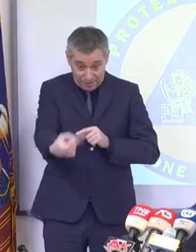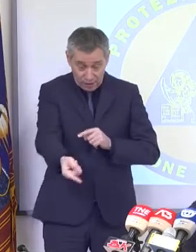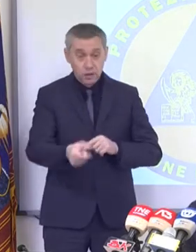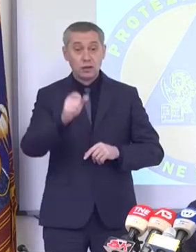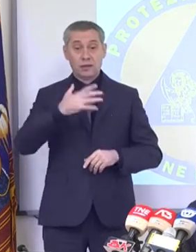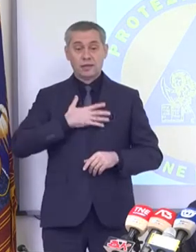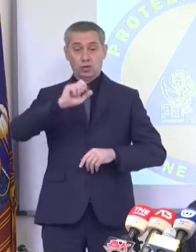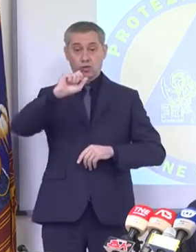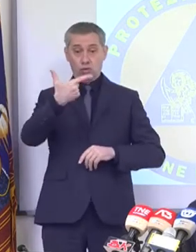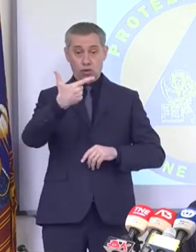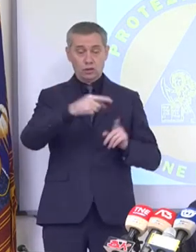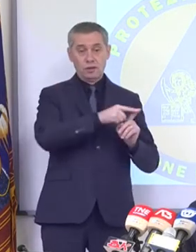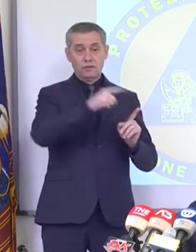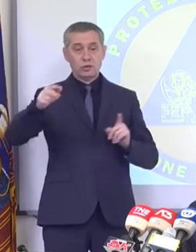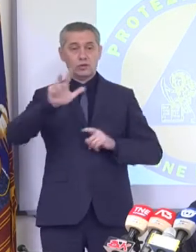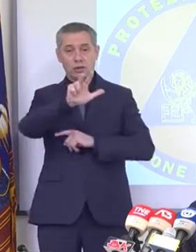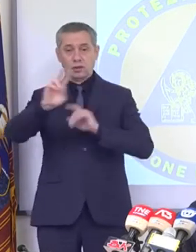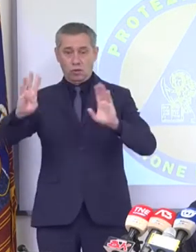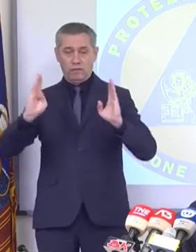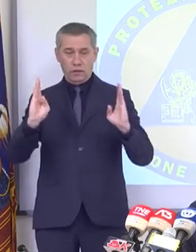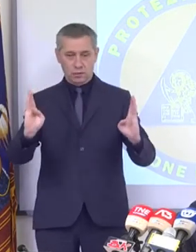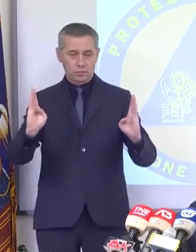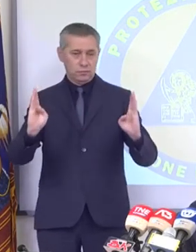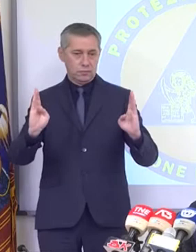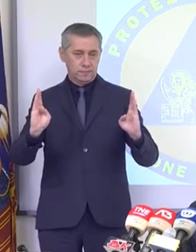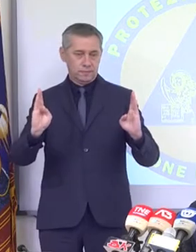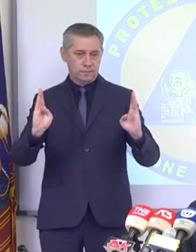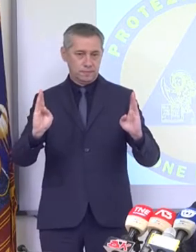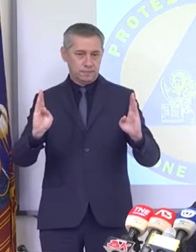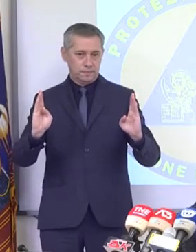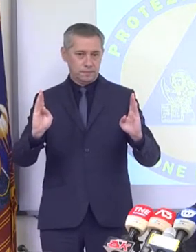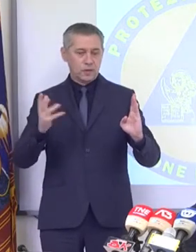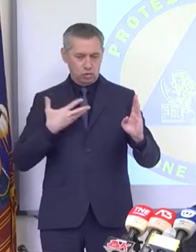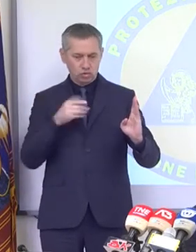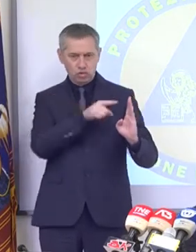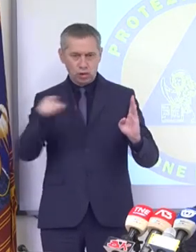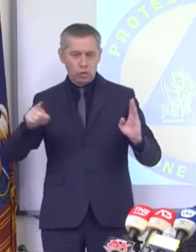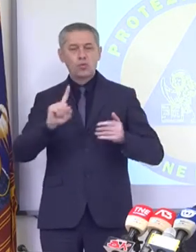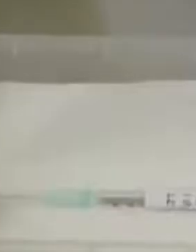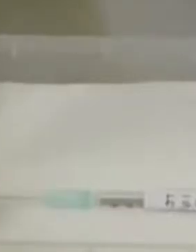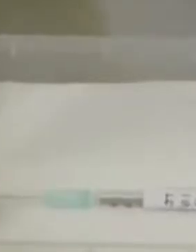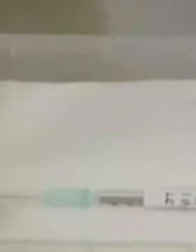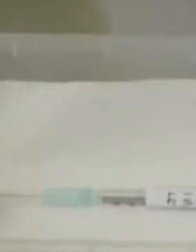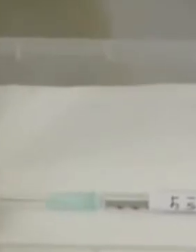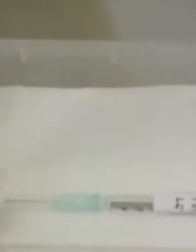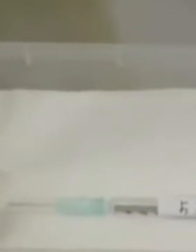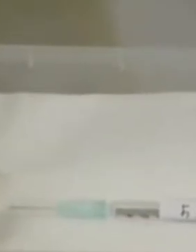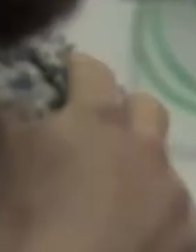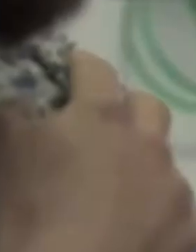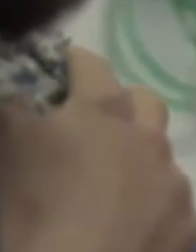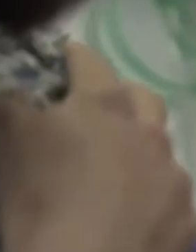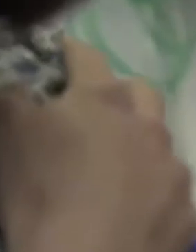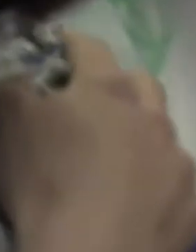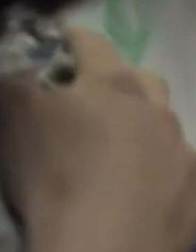ai 39 anni ce ne restano 1.286.000.